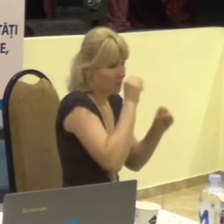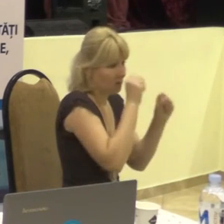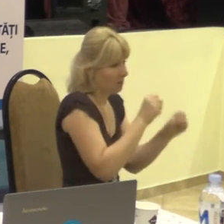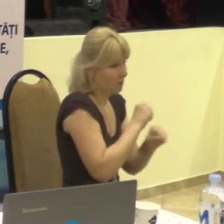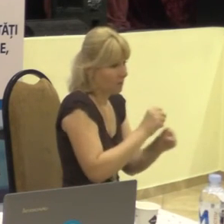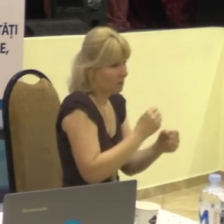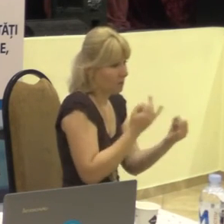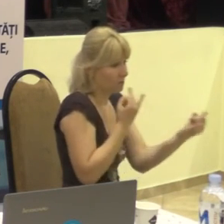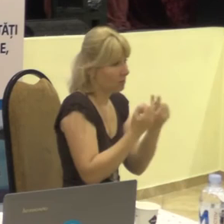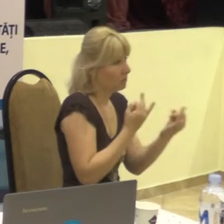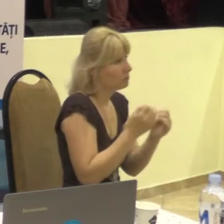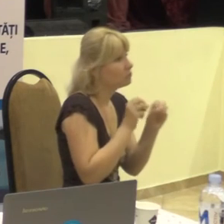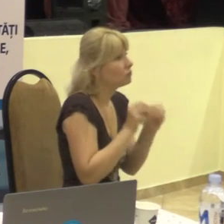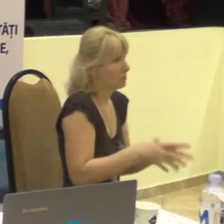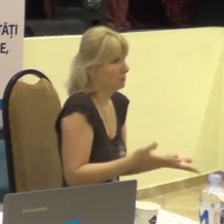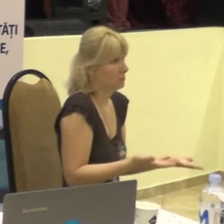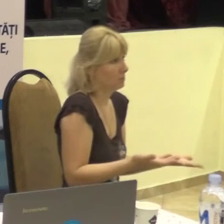descurce.